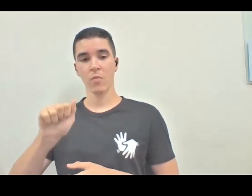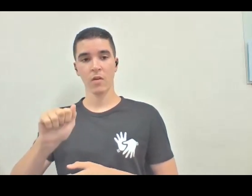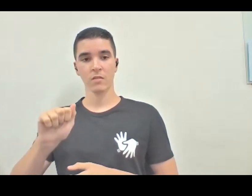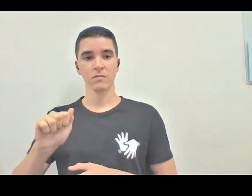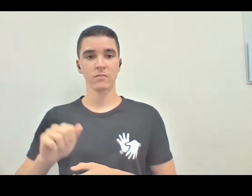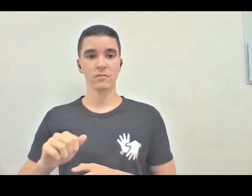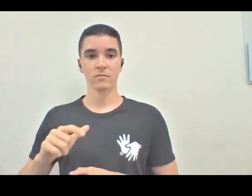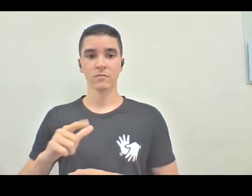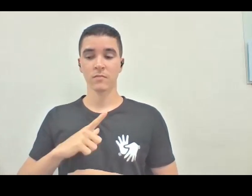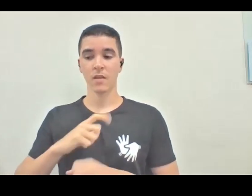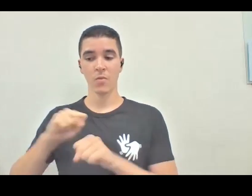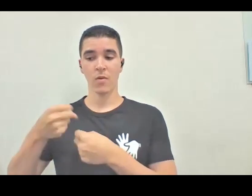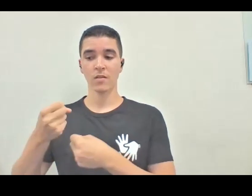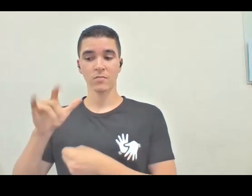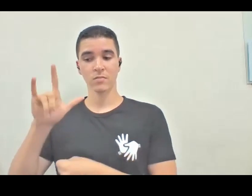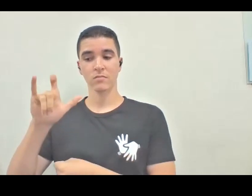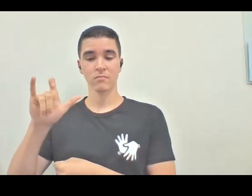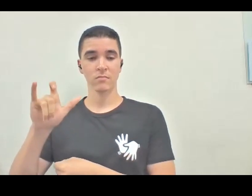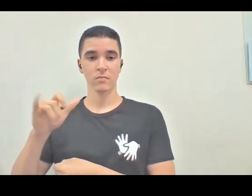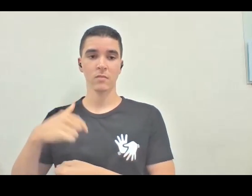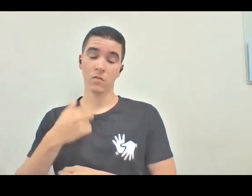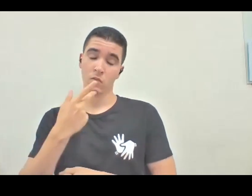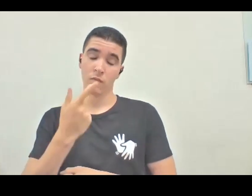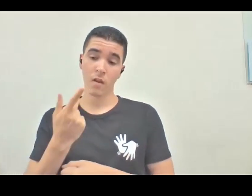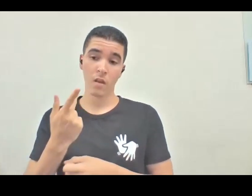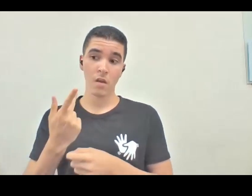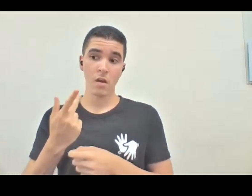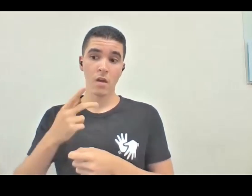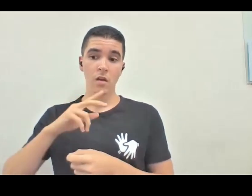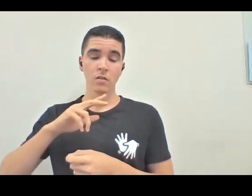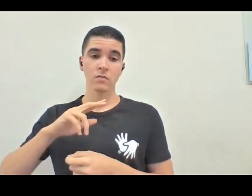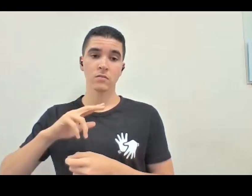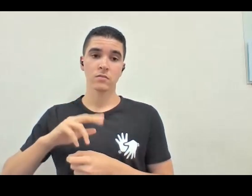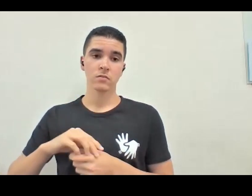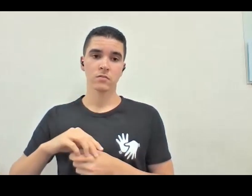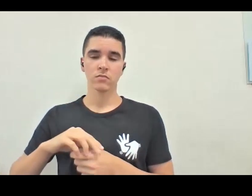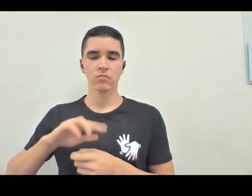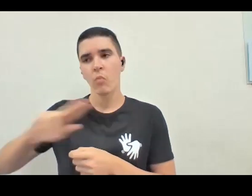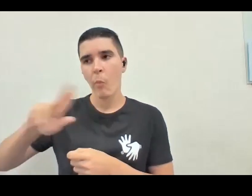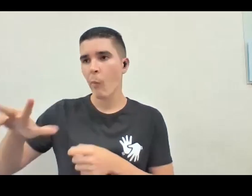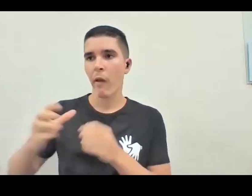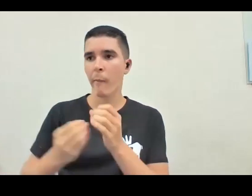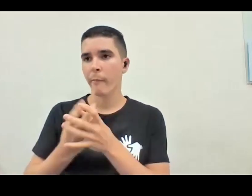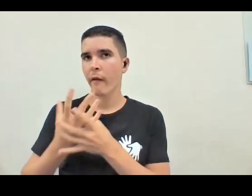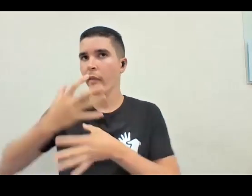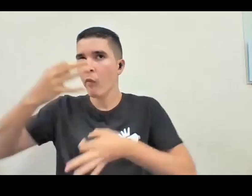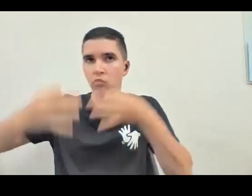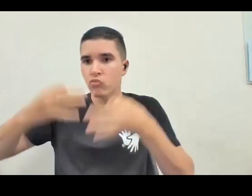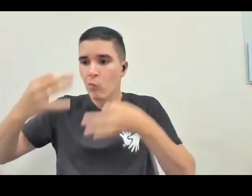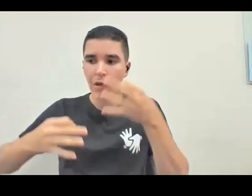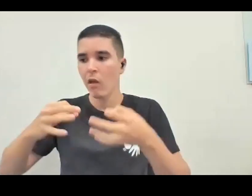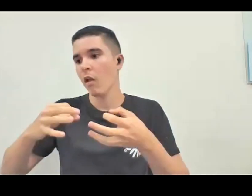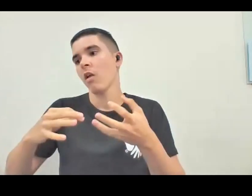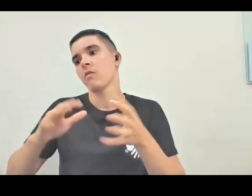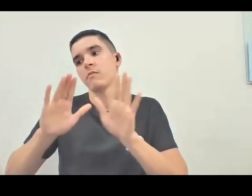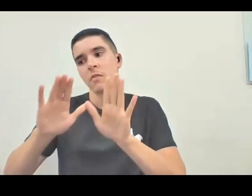Instagram. E eu estou falando isso não culpabilizando, não para criar um juízo de valor, é pelo contrário,